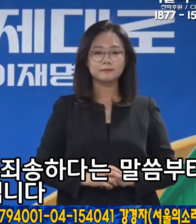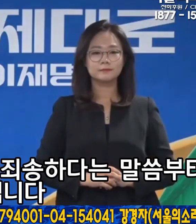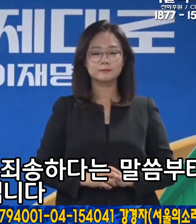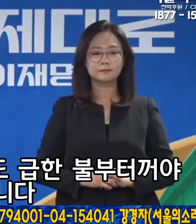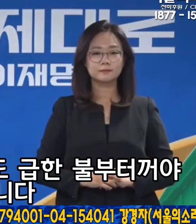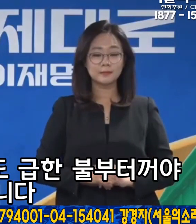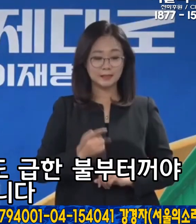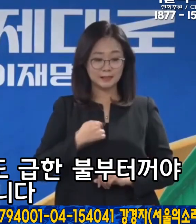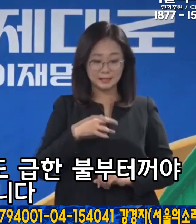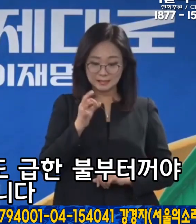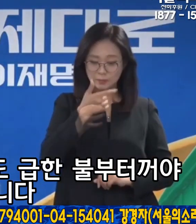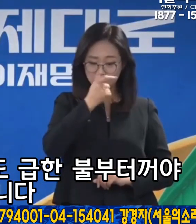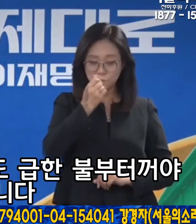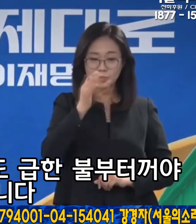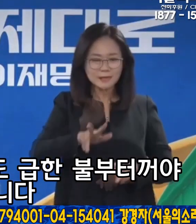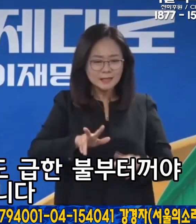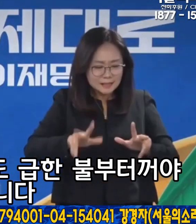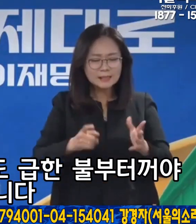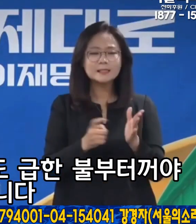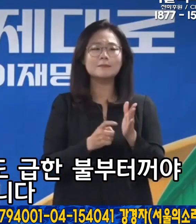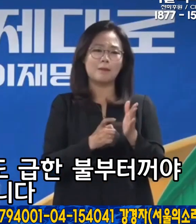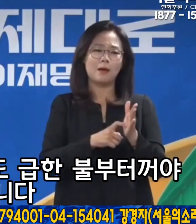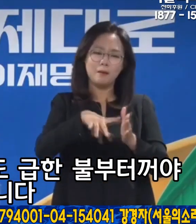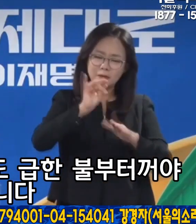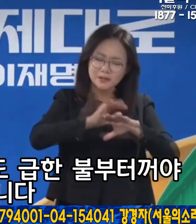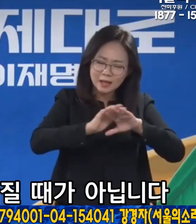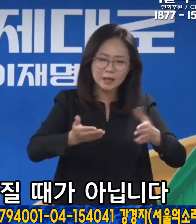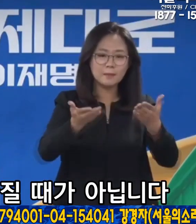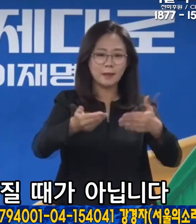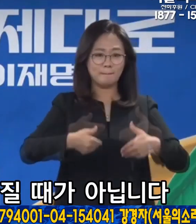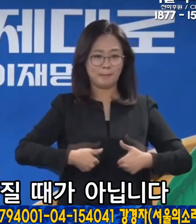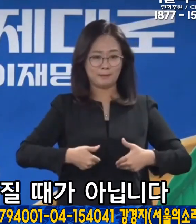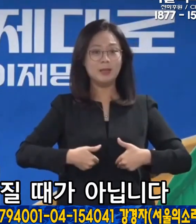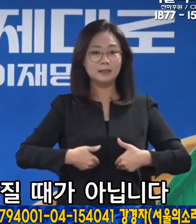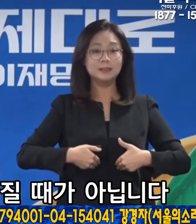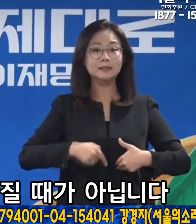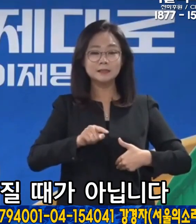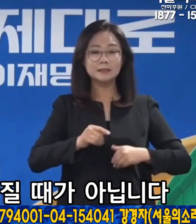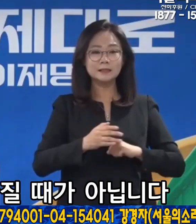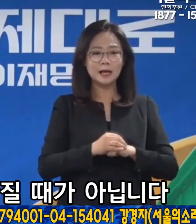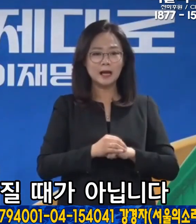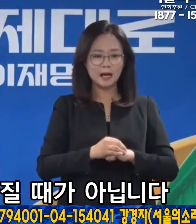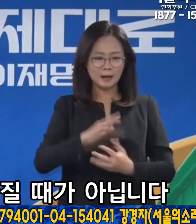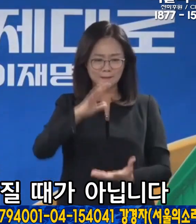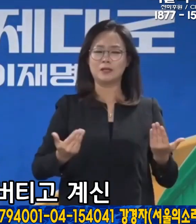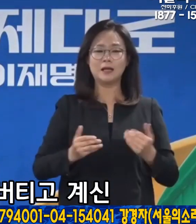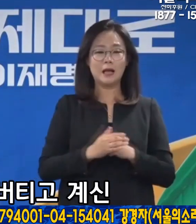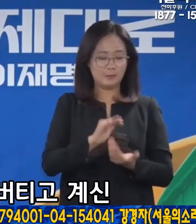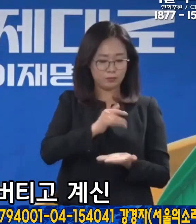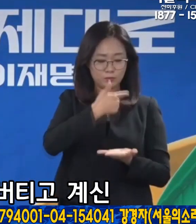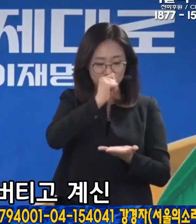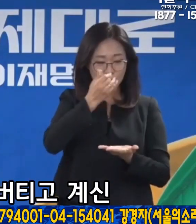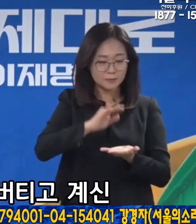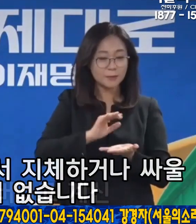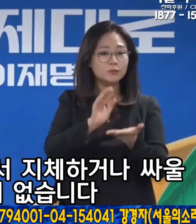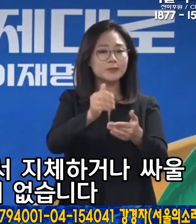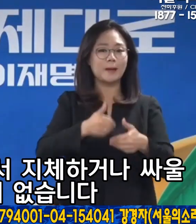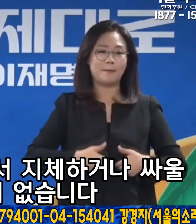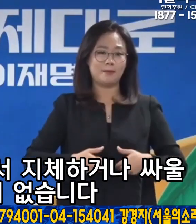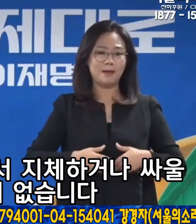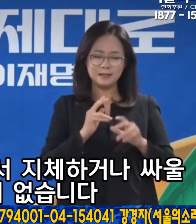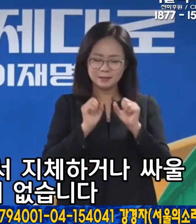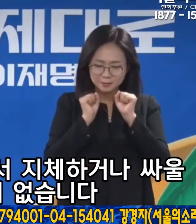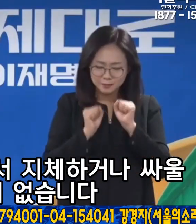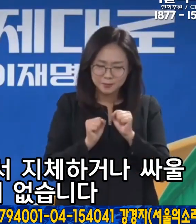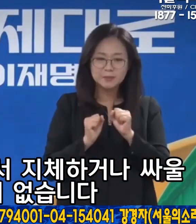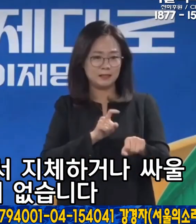드립니다. 비록 부족하더라도 급한 불부터 꺼야 합니다. 양동이 크기를 따질 때가 아닙니다. 하루하루 버티고 계신 국민